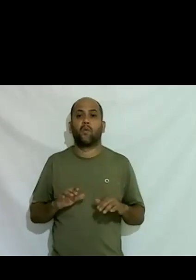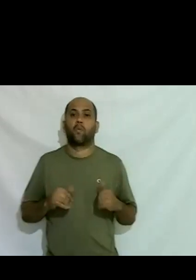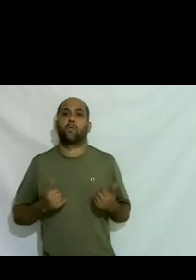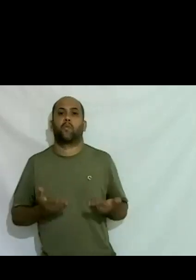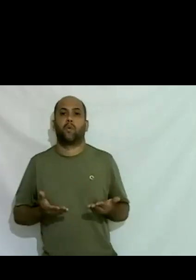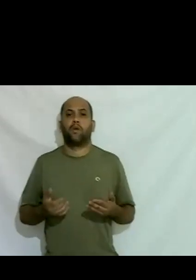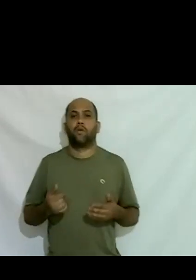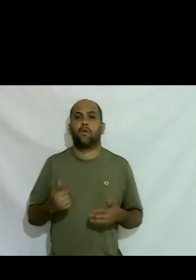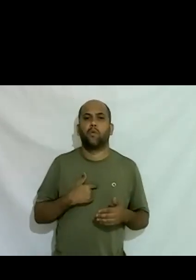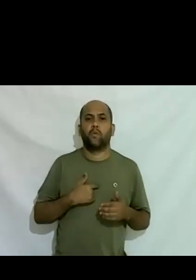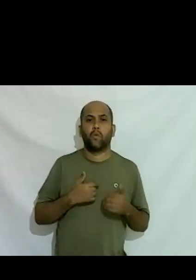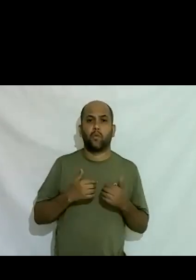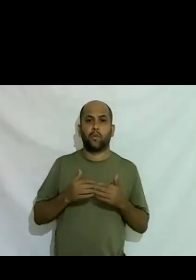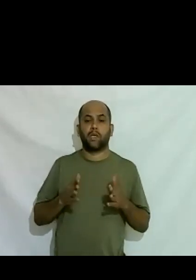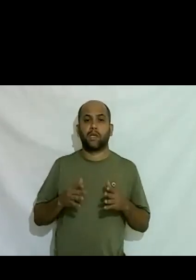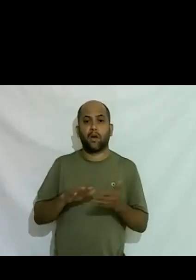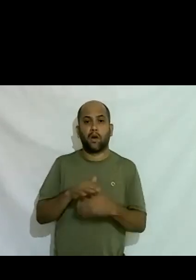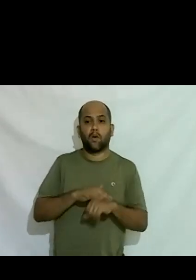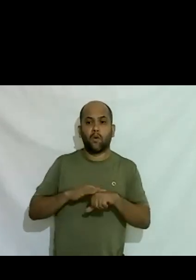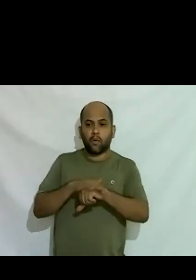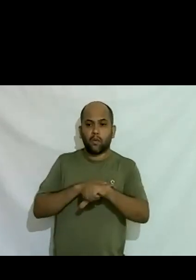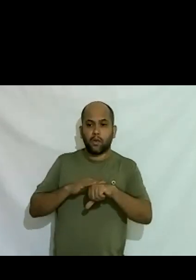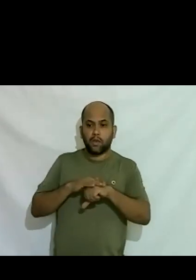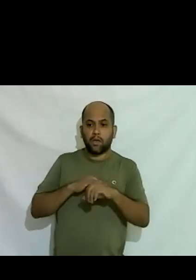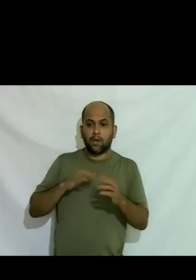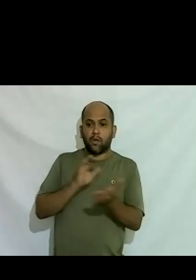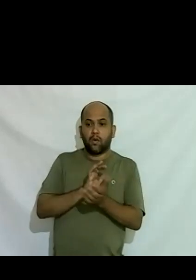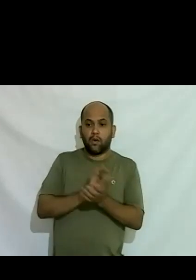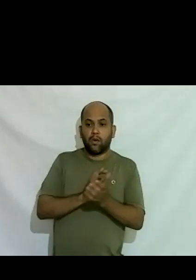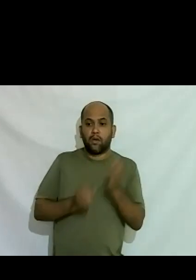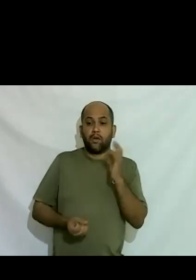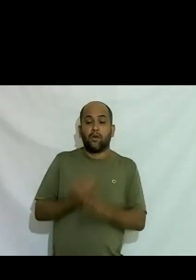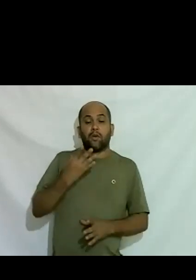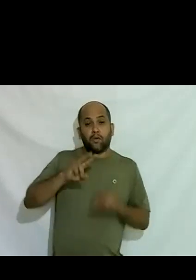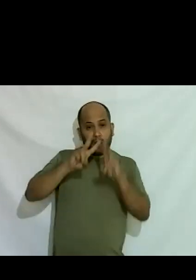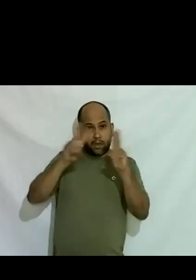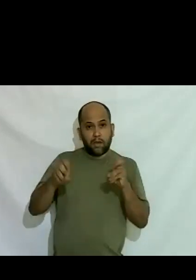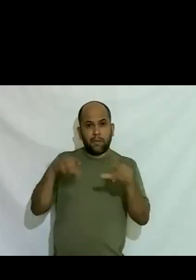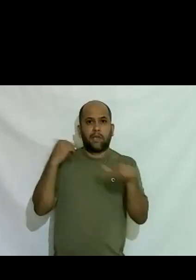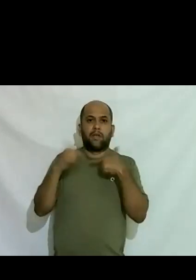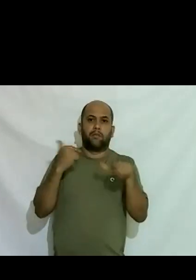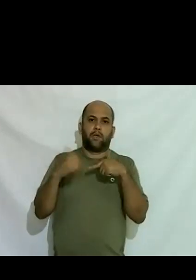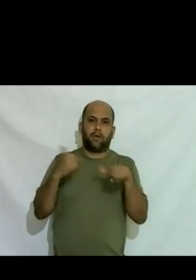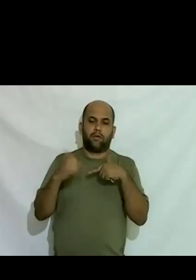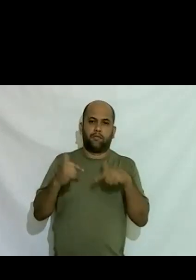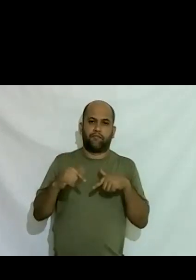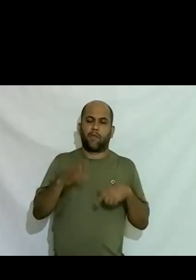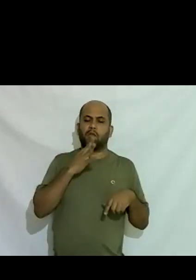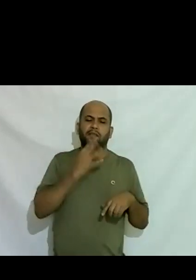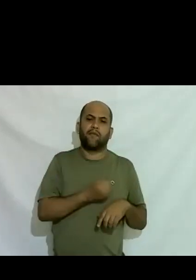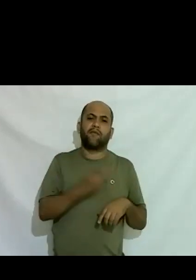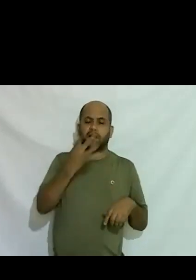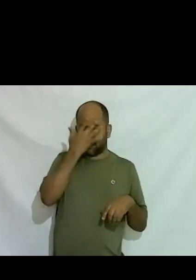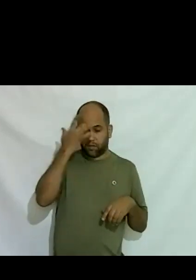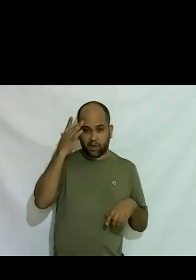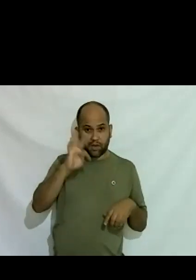comecei a conversar juntei esse grupo comecei a conversar numa surgiu a questão da empregabilidade nós conhecíamos muitas pessoas trans que tinham histórias